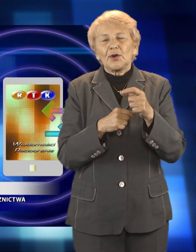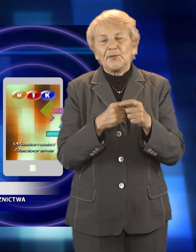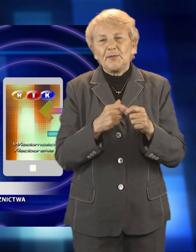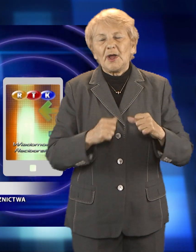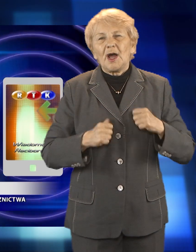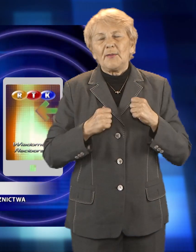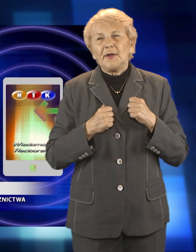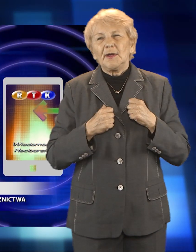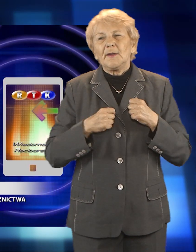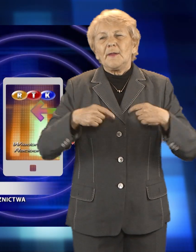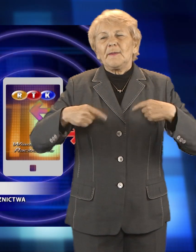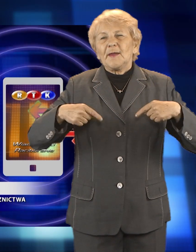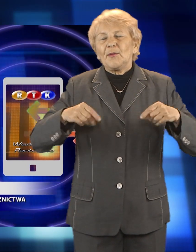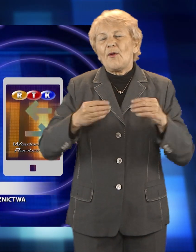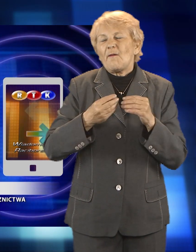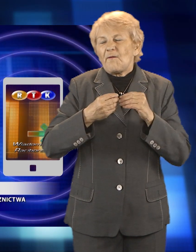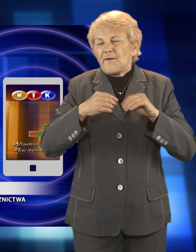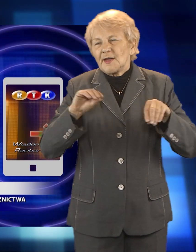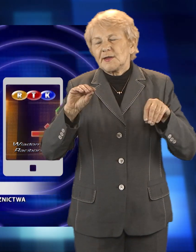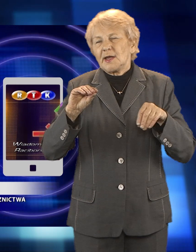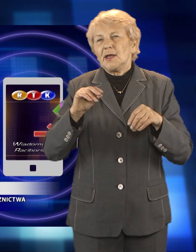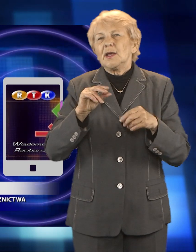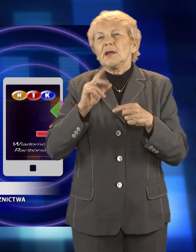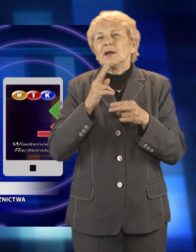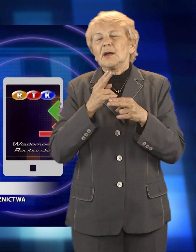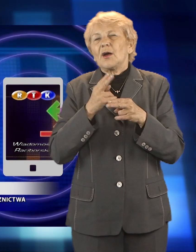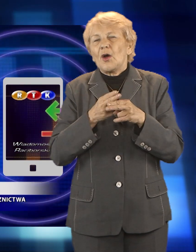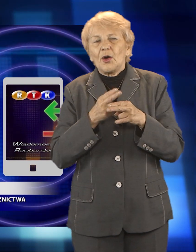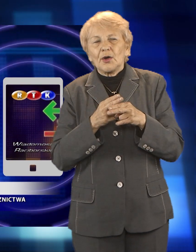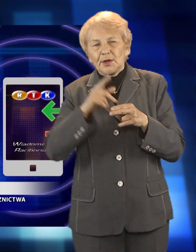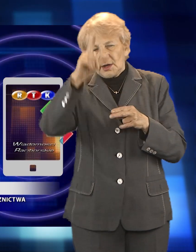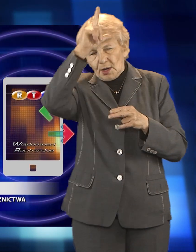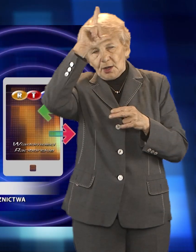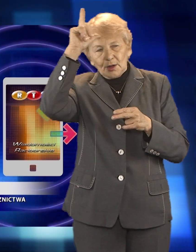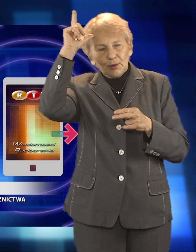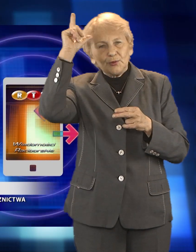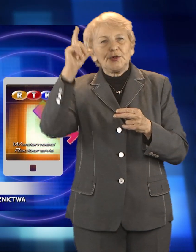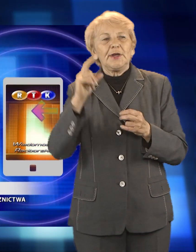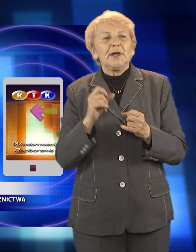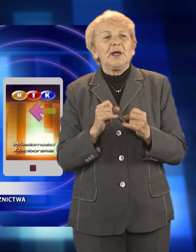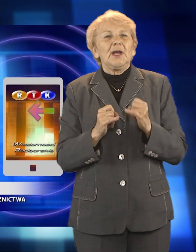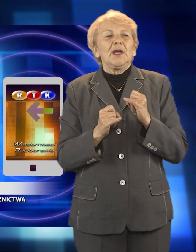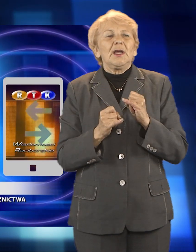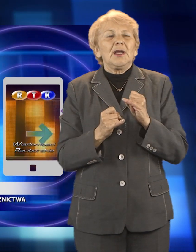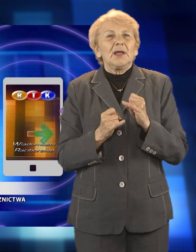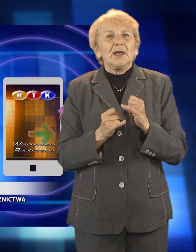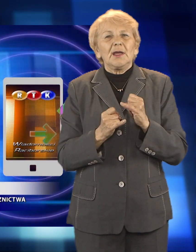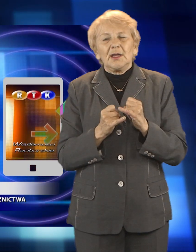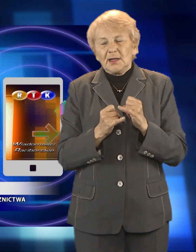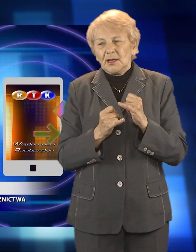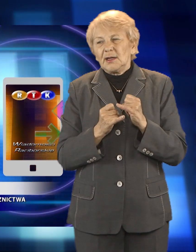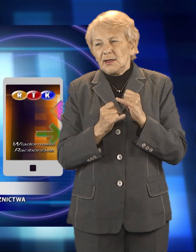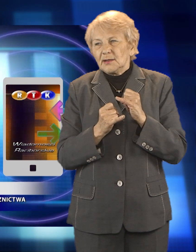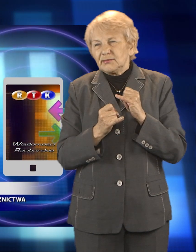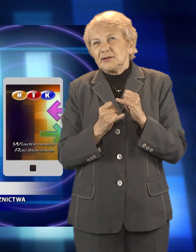żeby było bezpieczne oddawanie. Jeżeli ktoś przyjdzie,